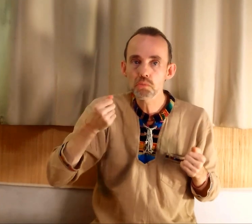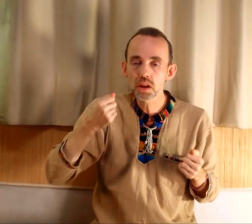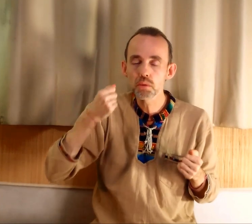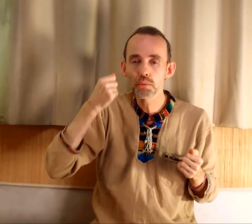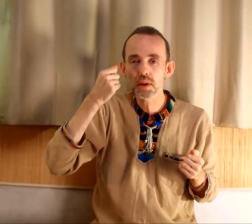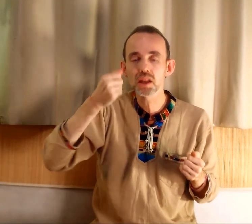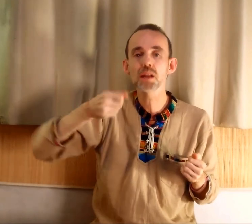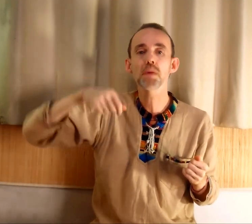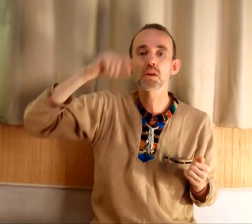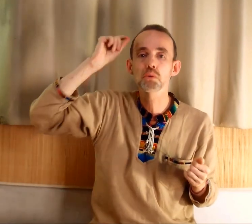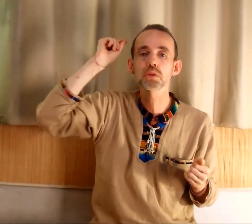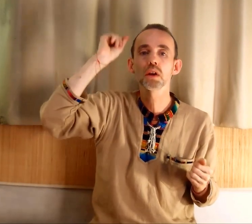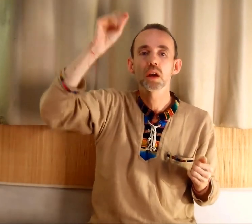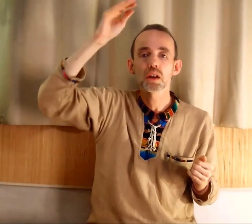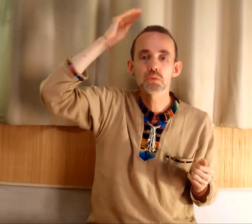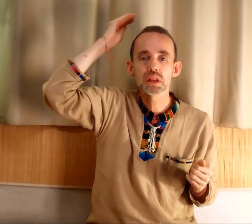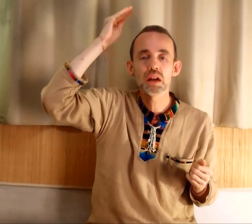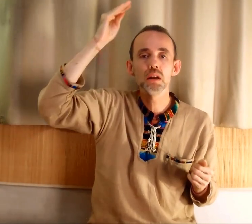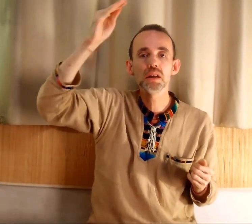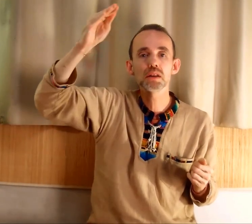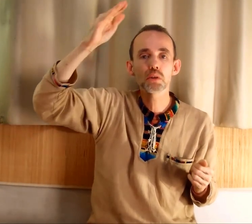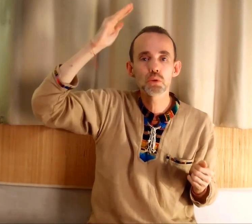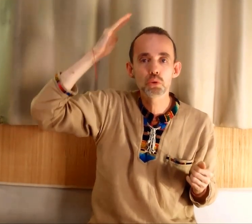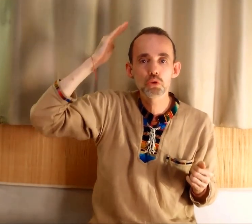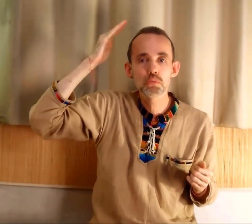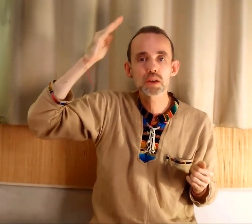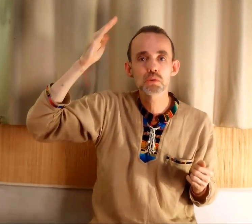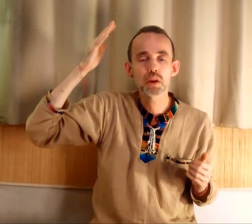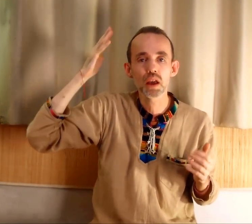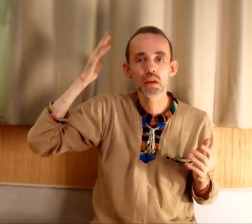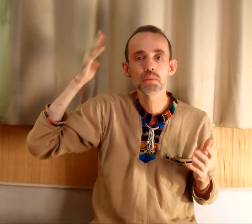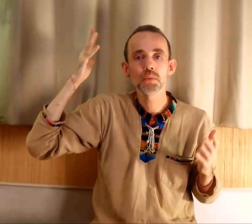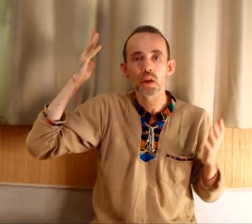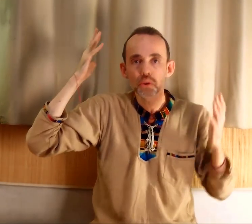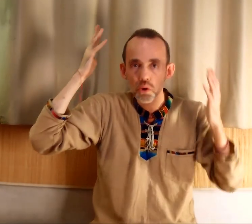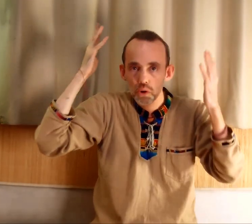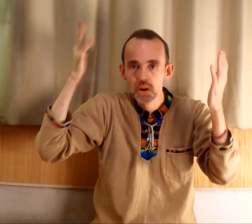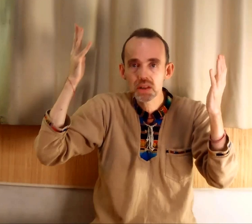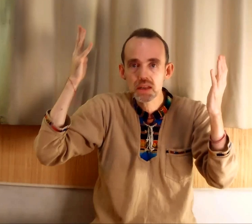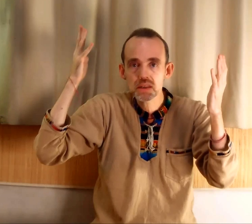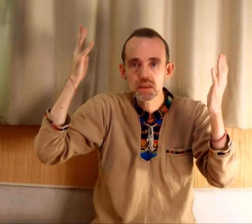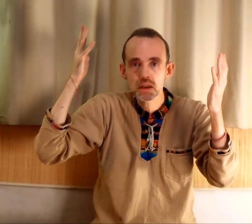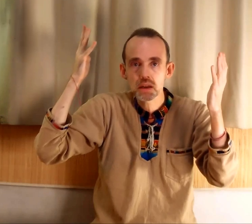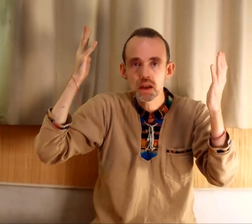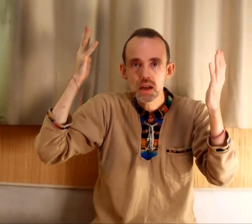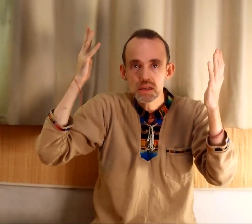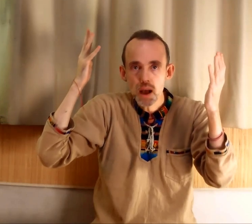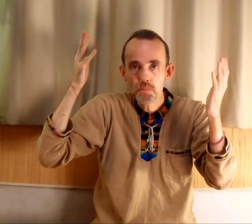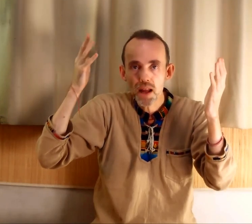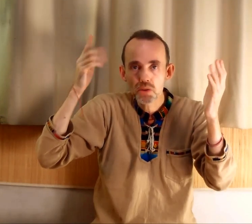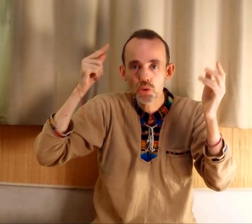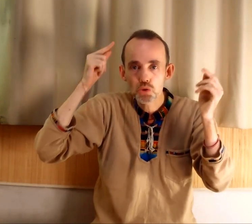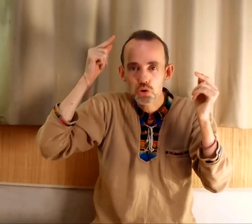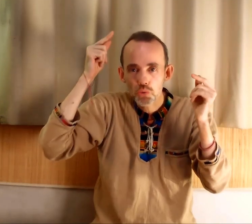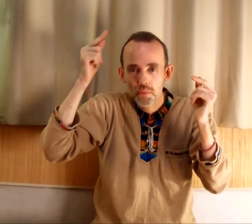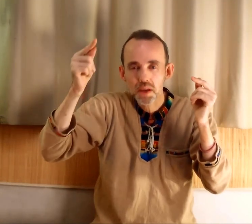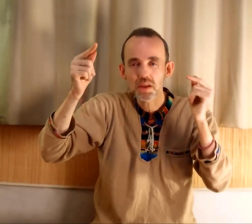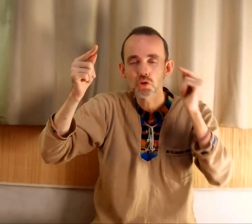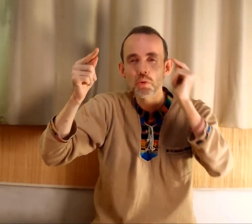accumulé de fatigue, par contre, ils ont des listes d'occupation. Et tant que leur tête sera pleine de « je dois faire ci, je